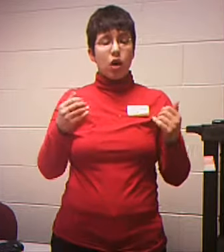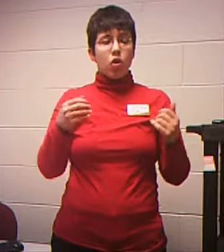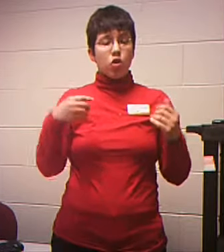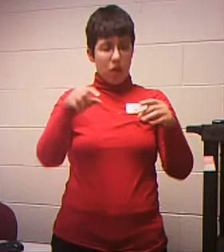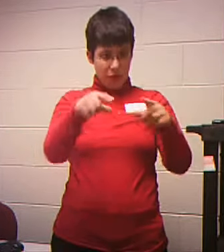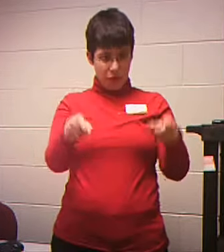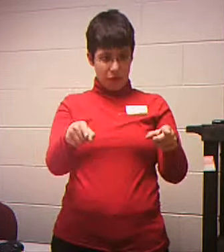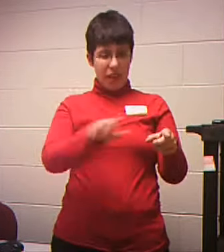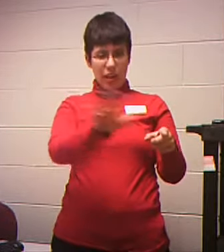Will Pop Up